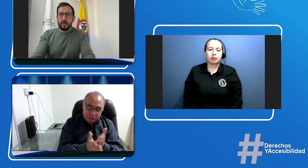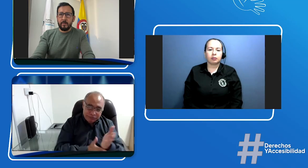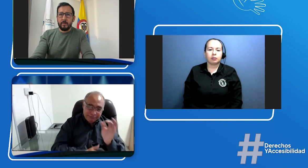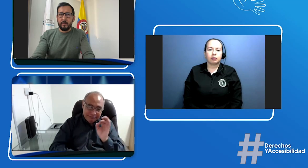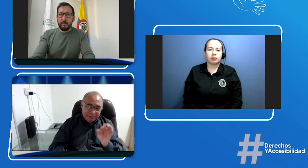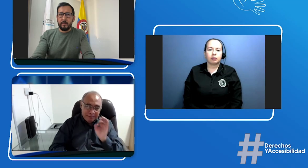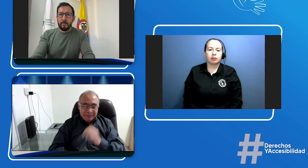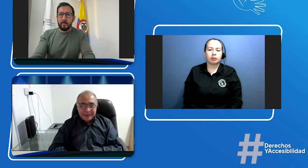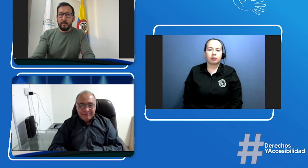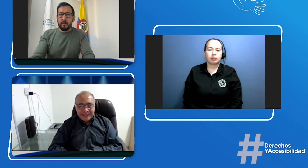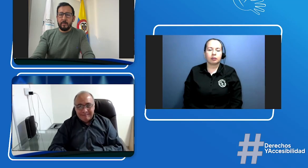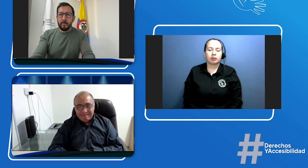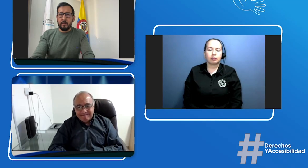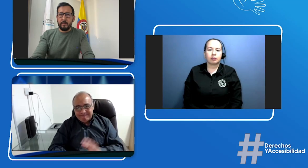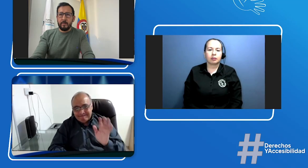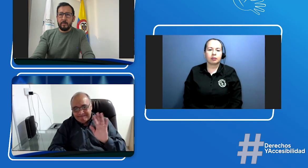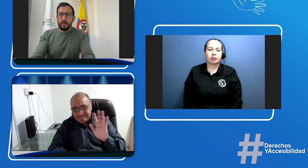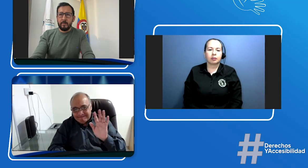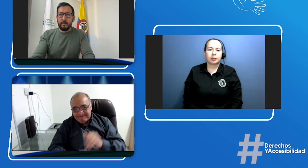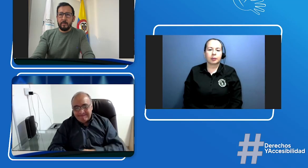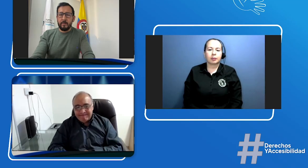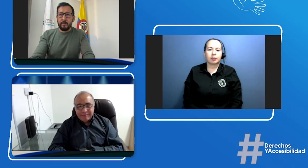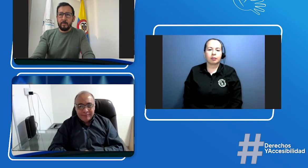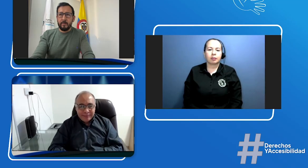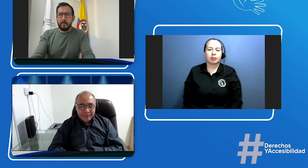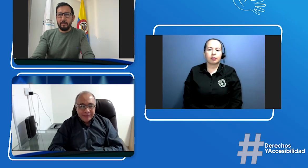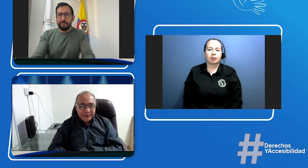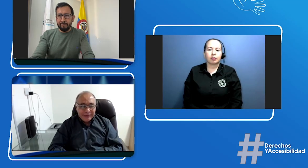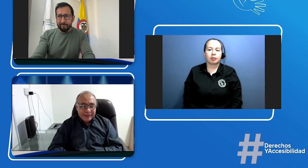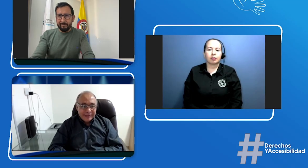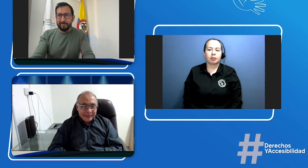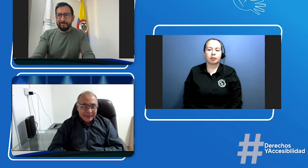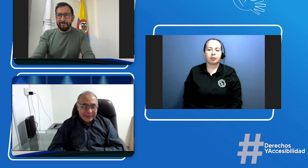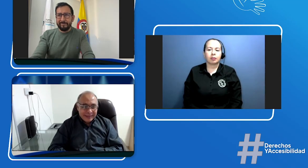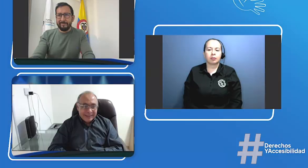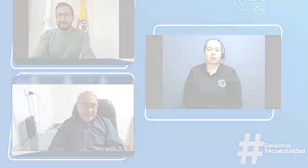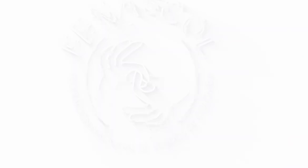muy bien gracias a ti José Luis muchas gracias y hasta luego gracias